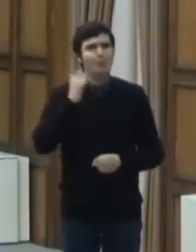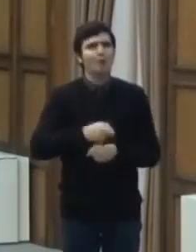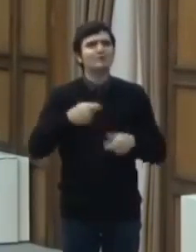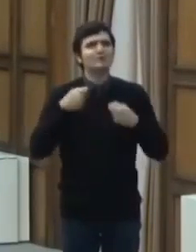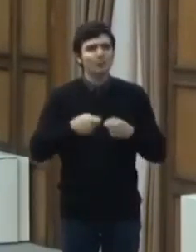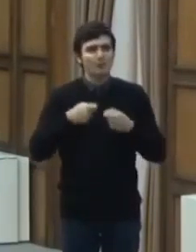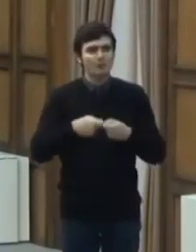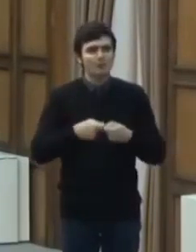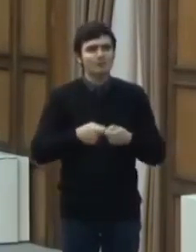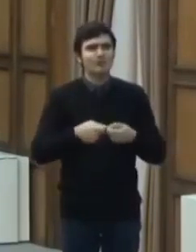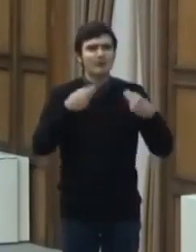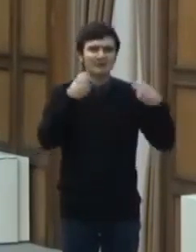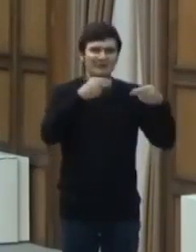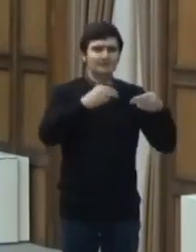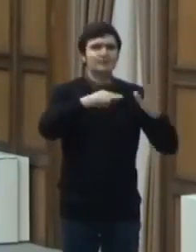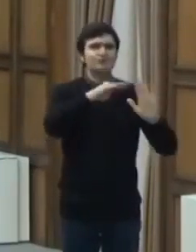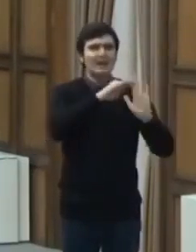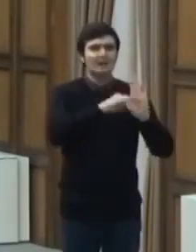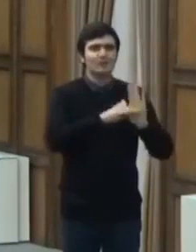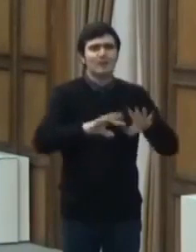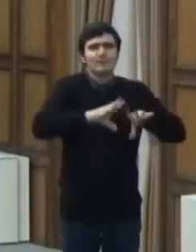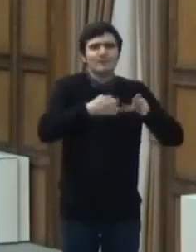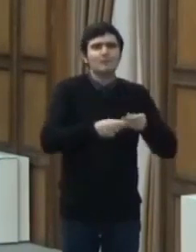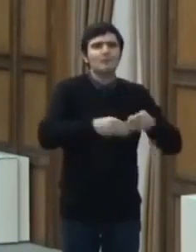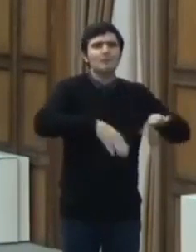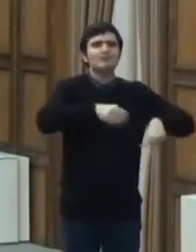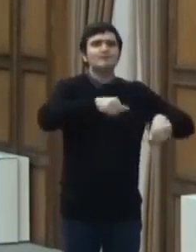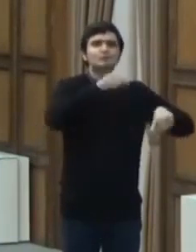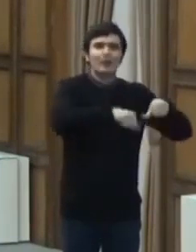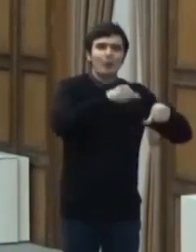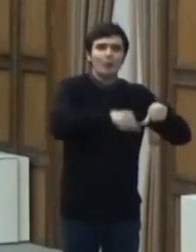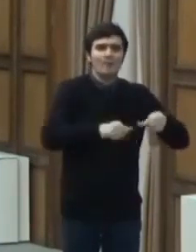care va specifica regulile împreună cu Ministrul Economiei.